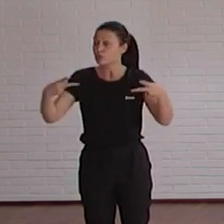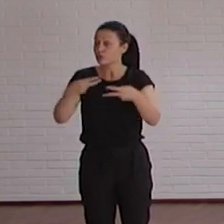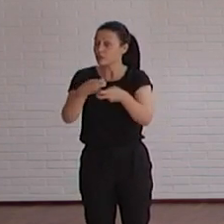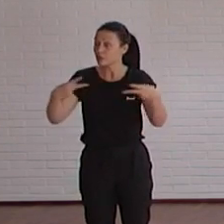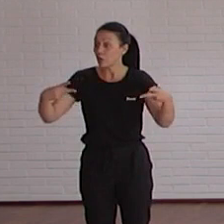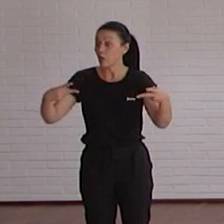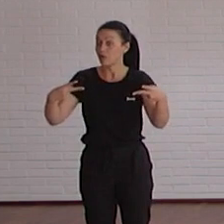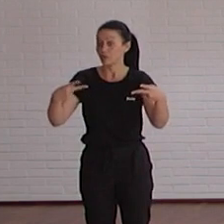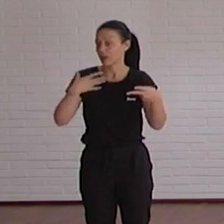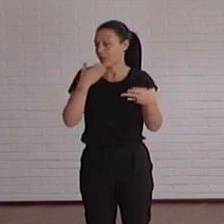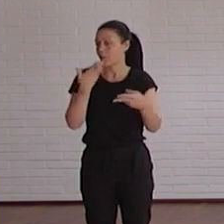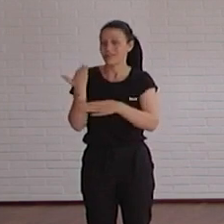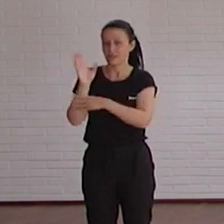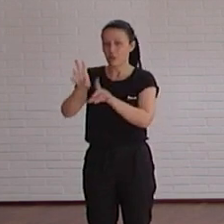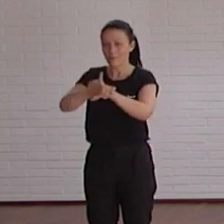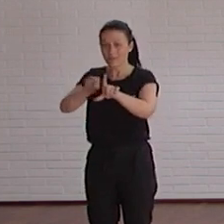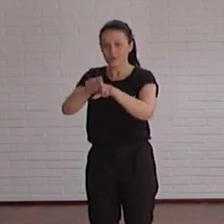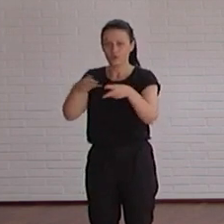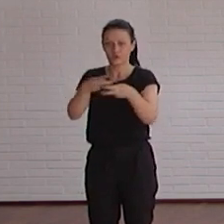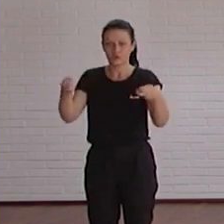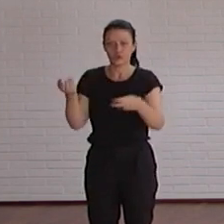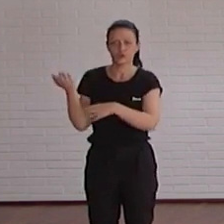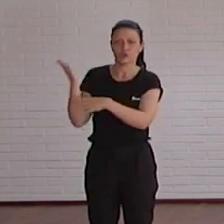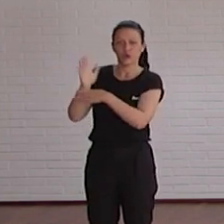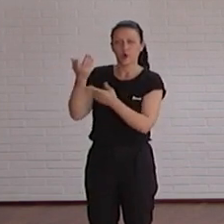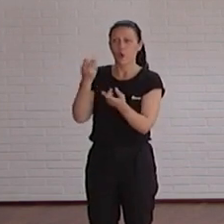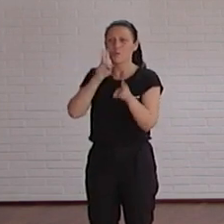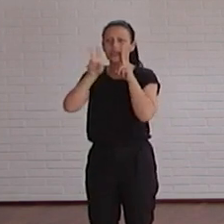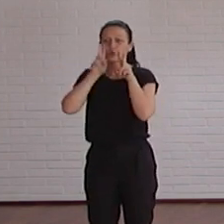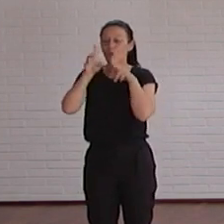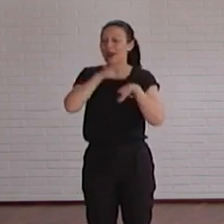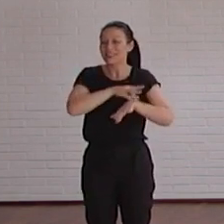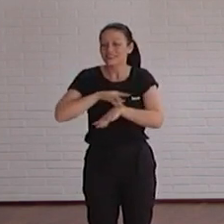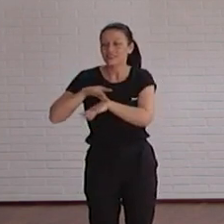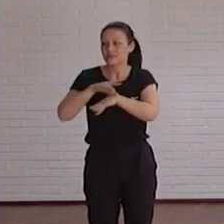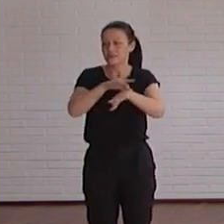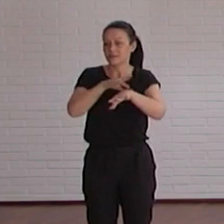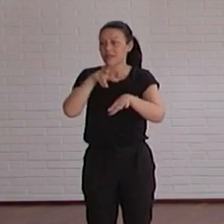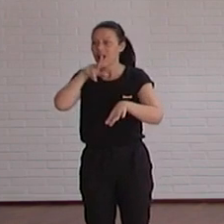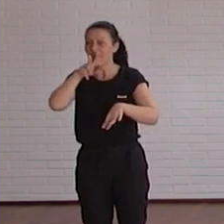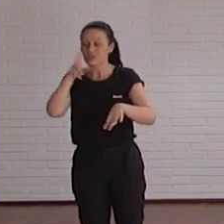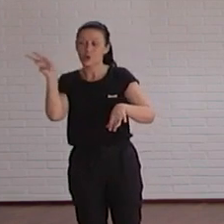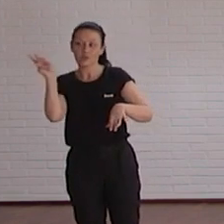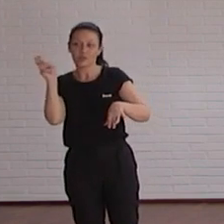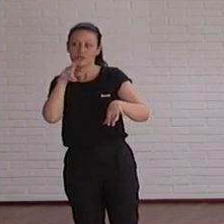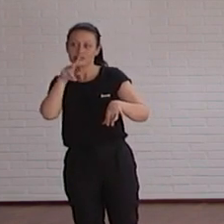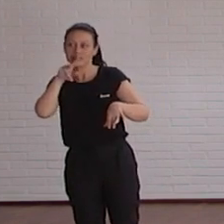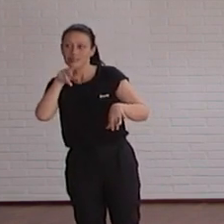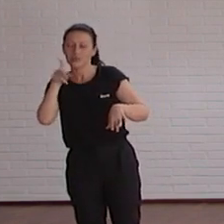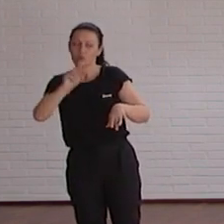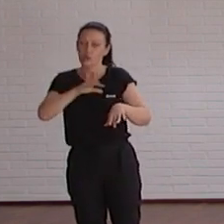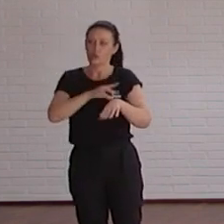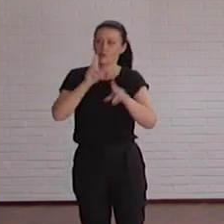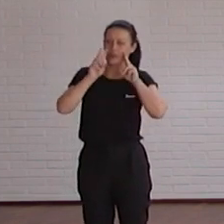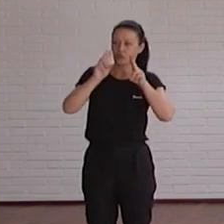presentaciones de vídeo o, por ejemplo, indicaciones visuales en lugar de avisos auditivos. Las personas con